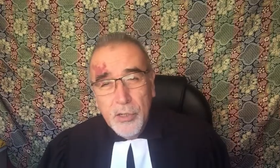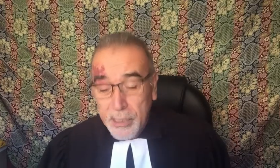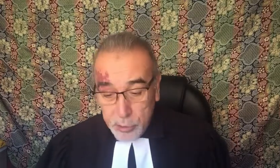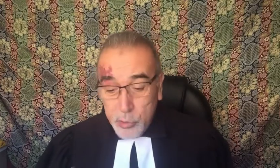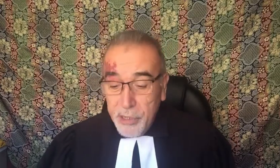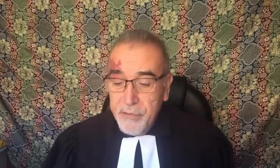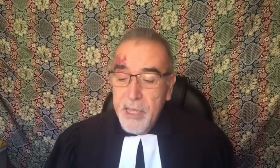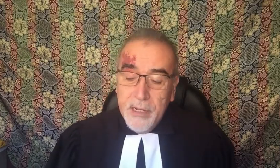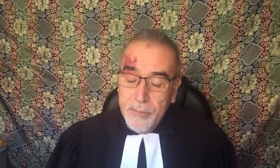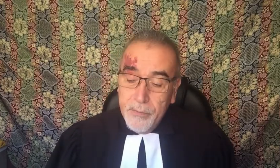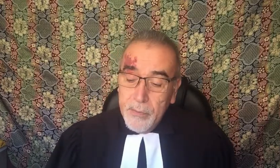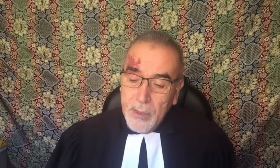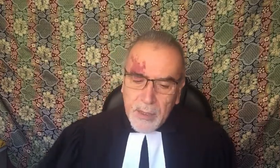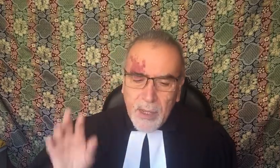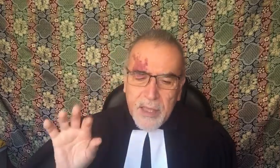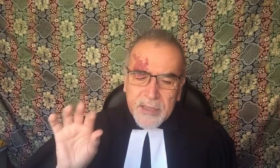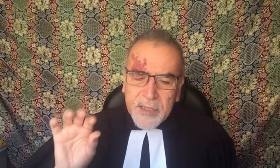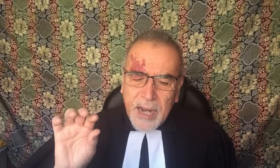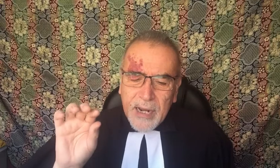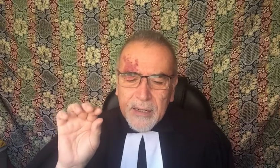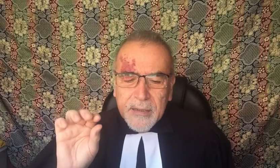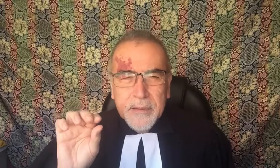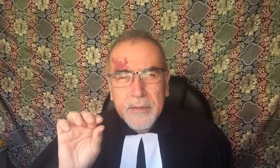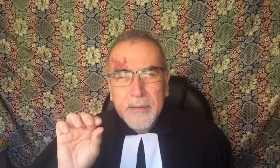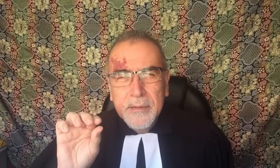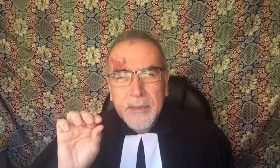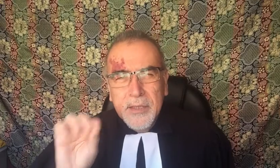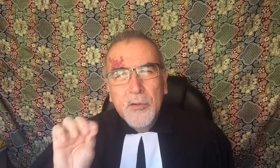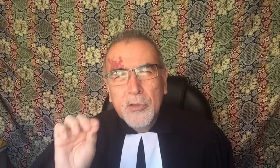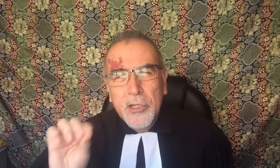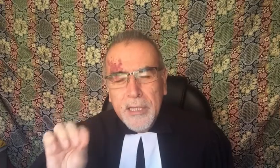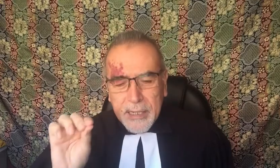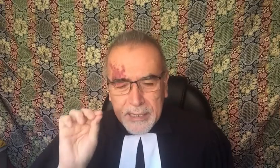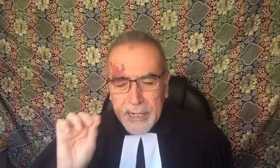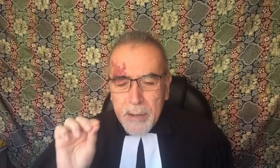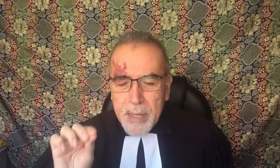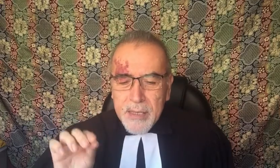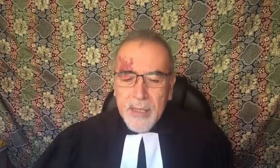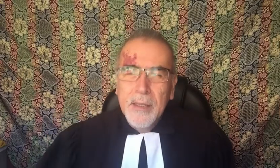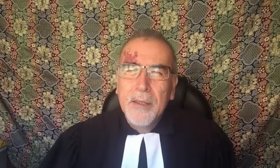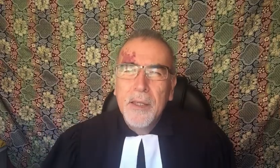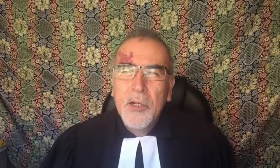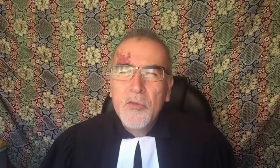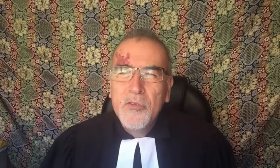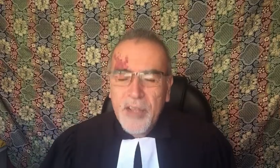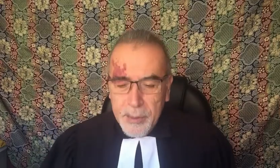a Jesús se refiere, esta idea central está contenida generalmente en un verbo,